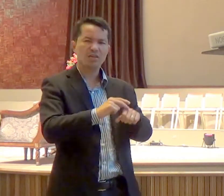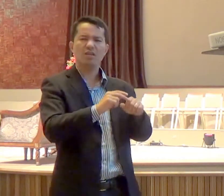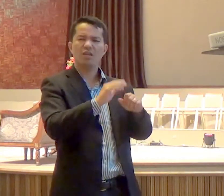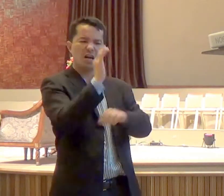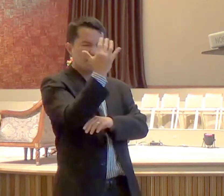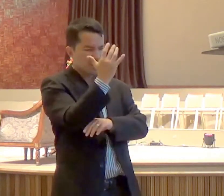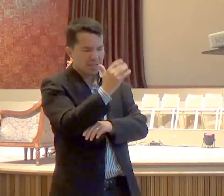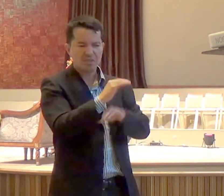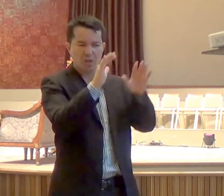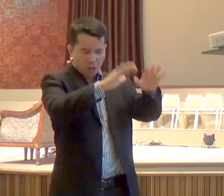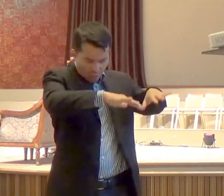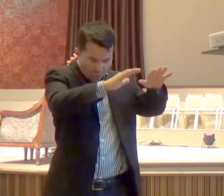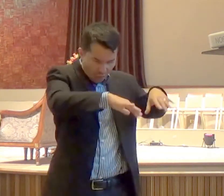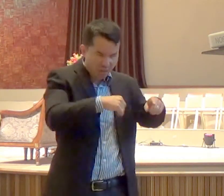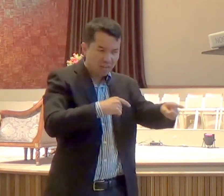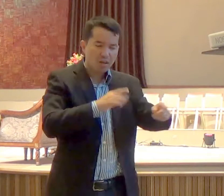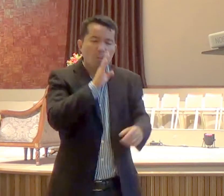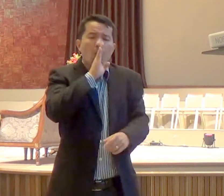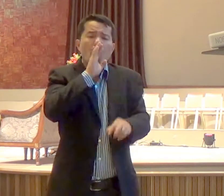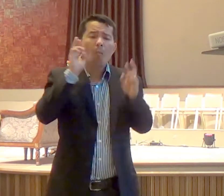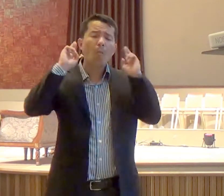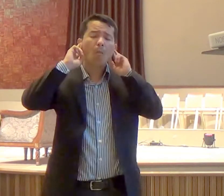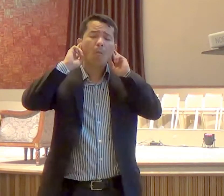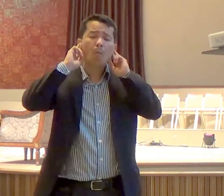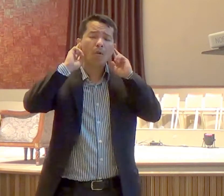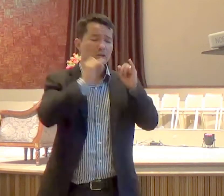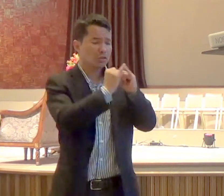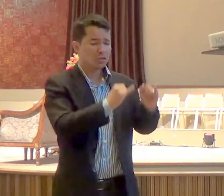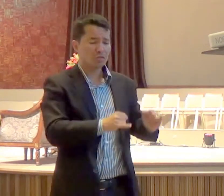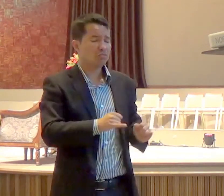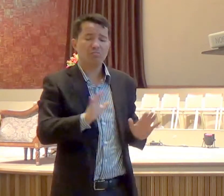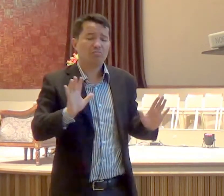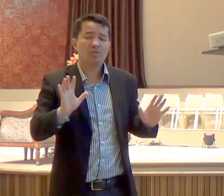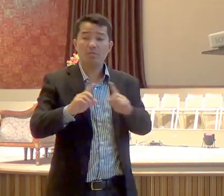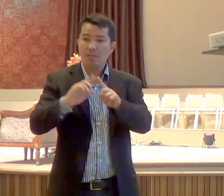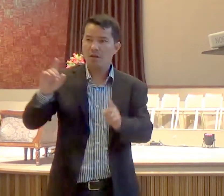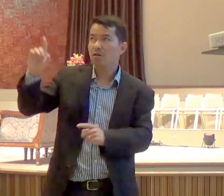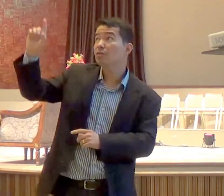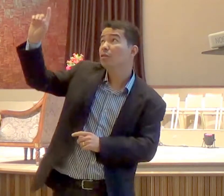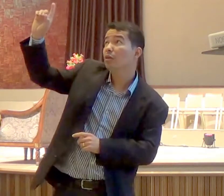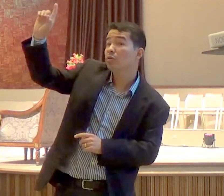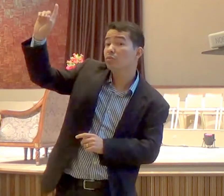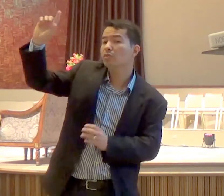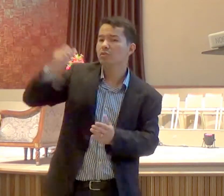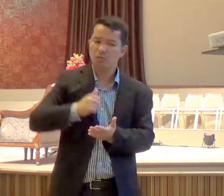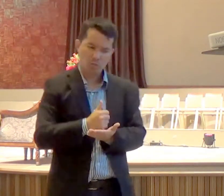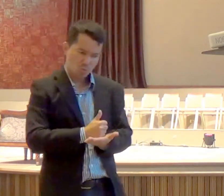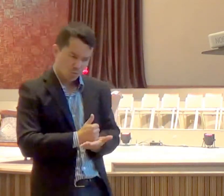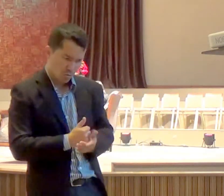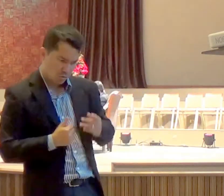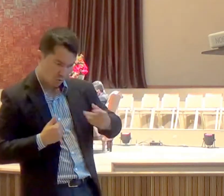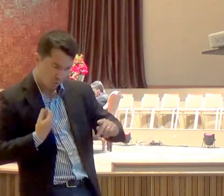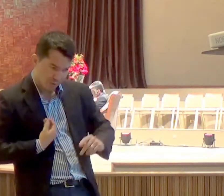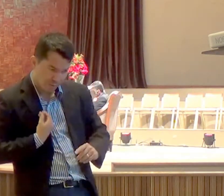não ouvem, nem sabem, mas a Deus, em cuja mão está a tua vida, e todos os teus caminhos, a Ele não